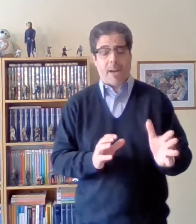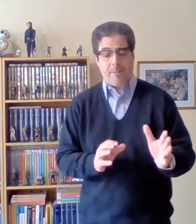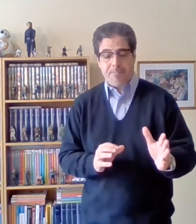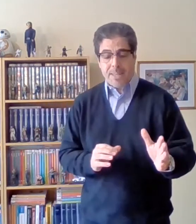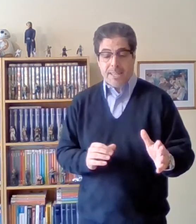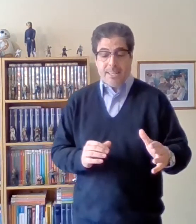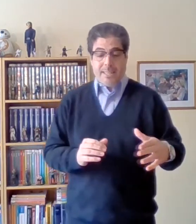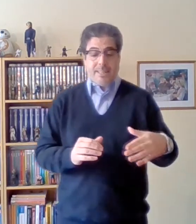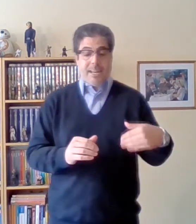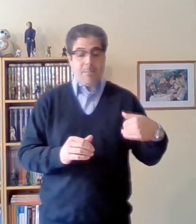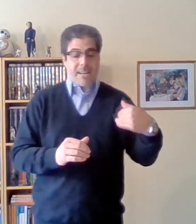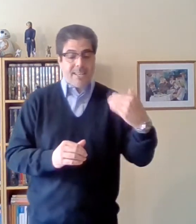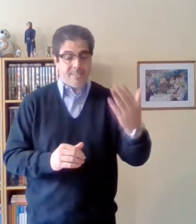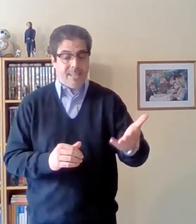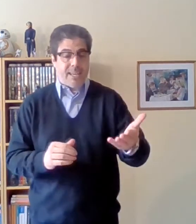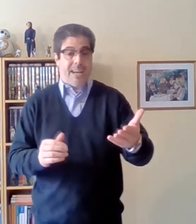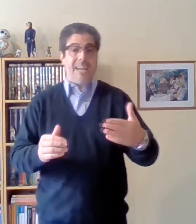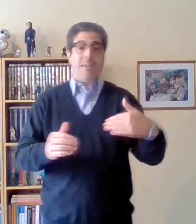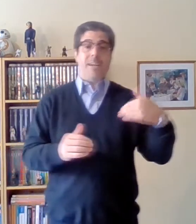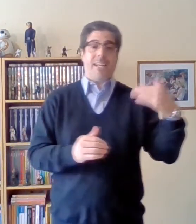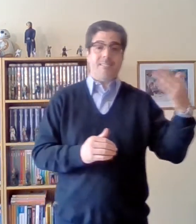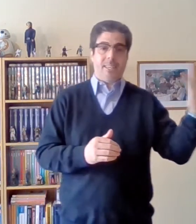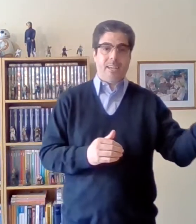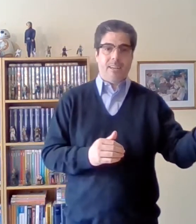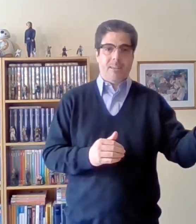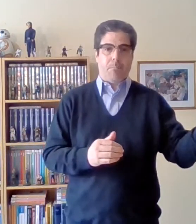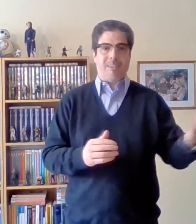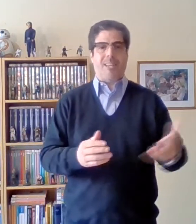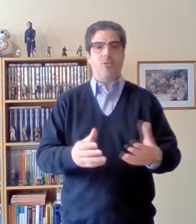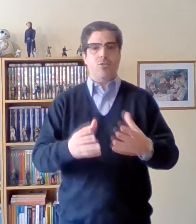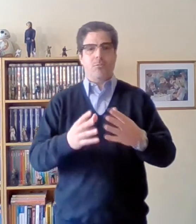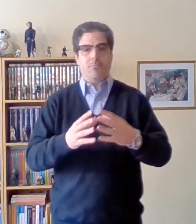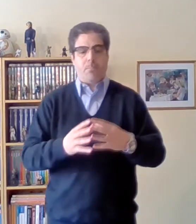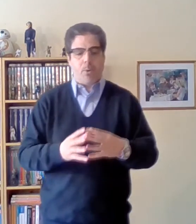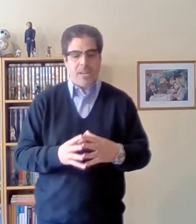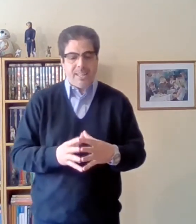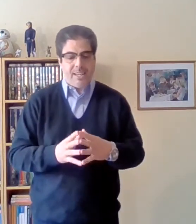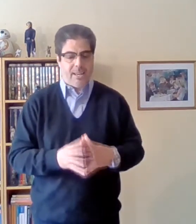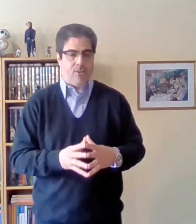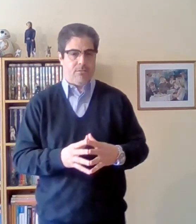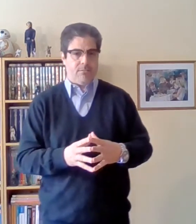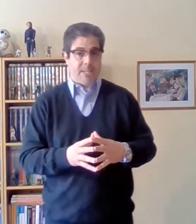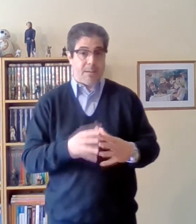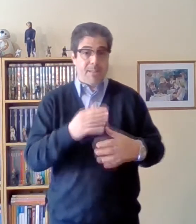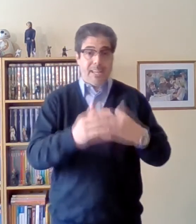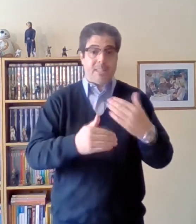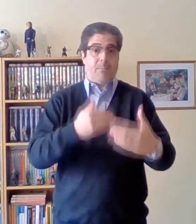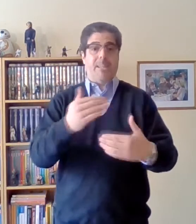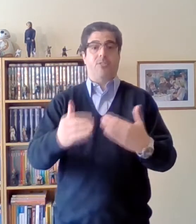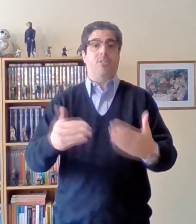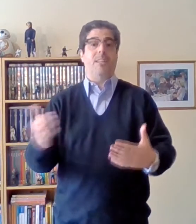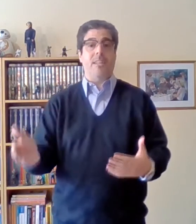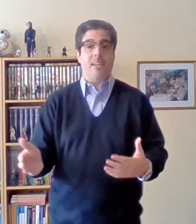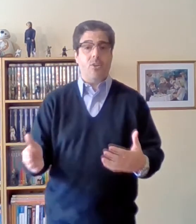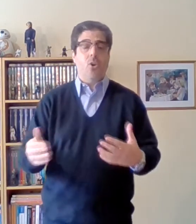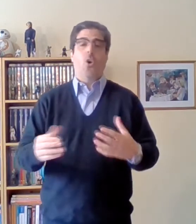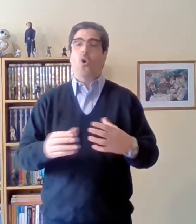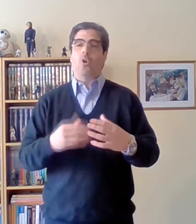de la mercancía a la mercancía pasando por el dinero a través de la intermediación del dinero o